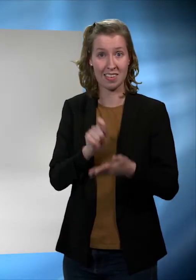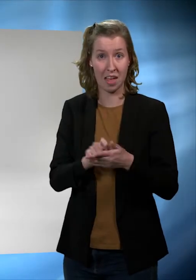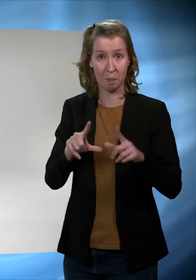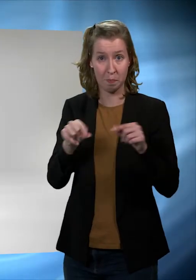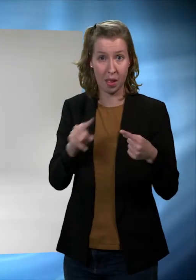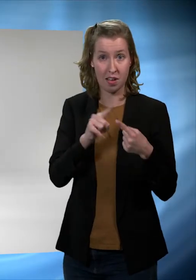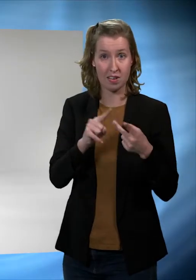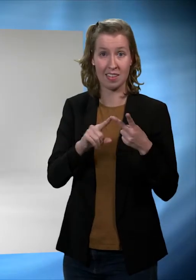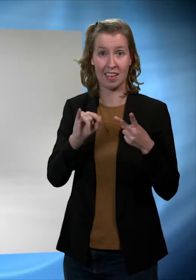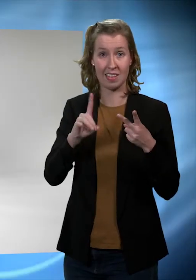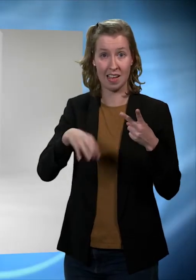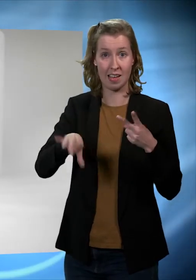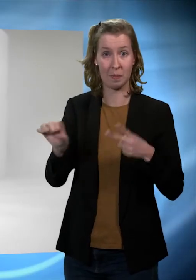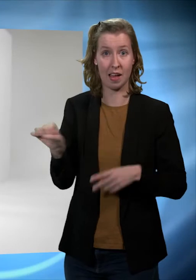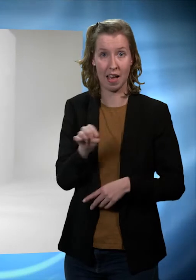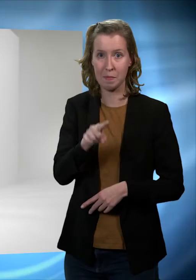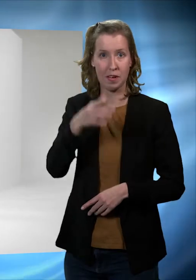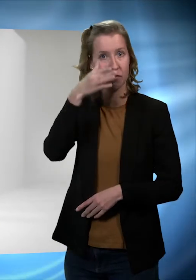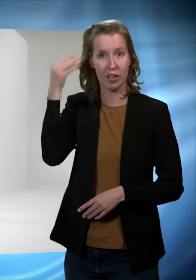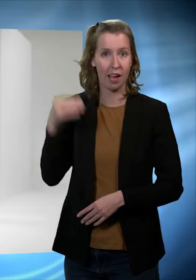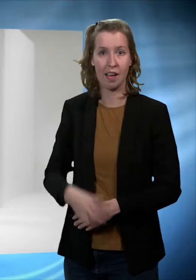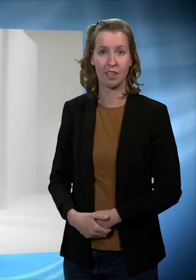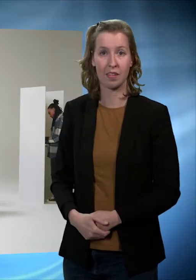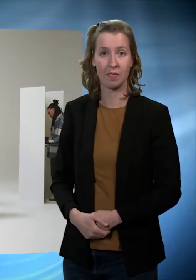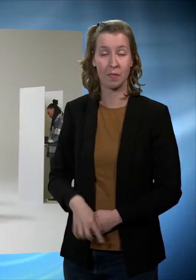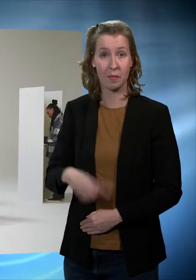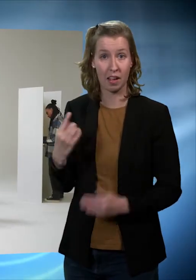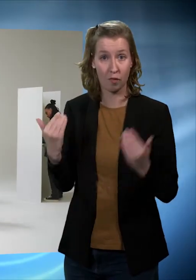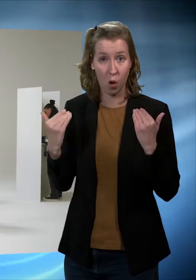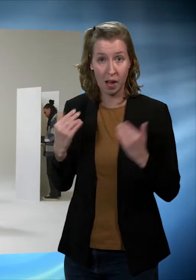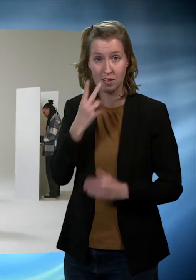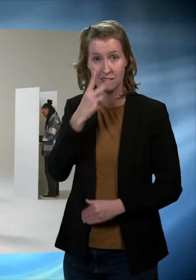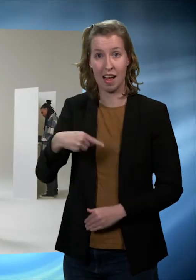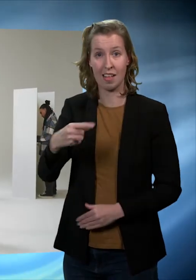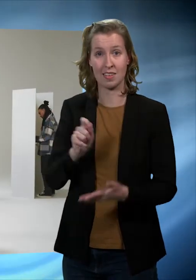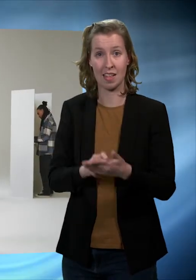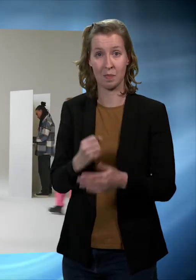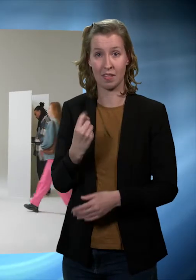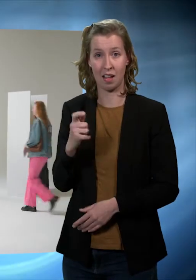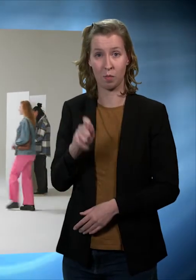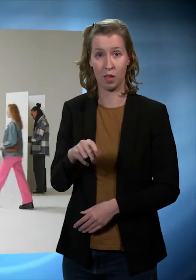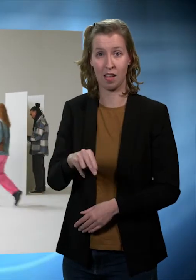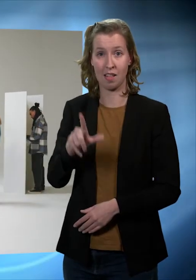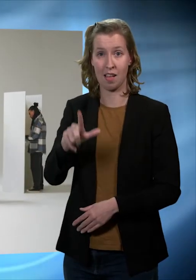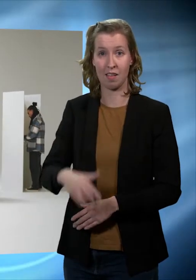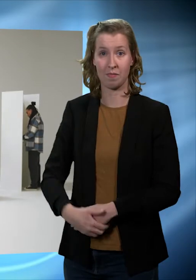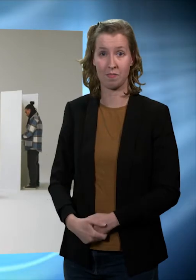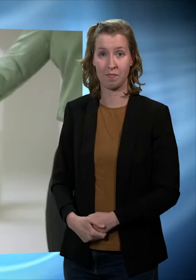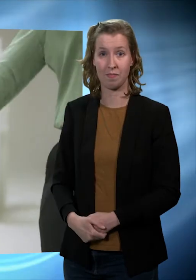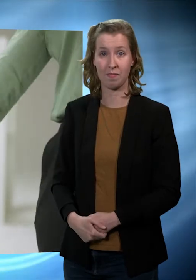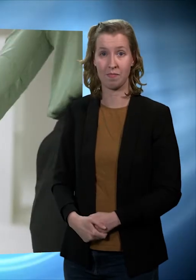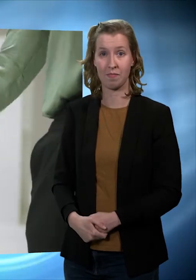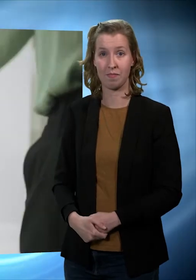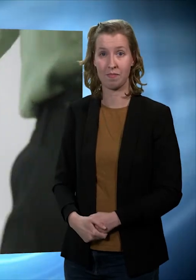En vergeet niet je stempas én je identiteitsbewijs mee te nemen. Meer weten? Kijk op elkestemtelt.nl